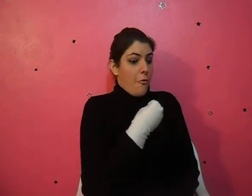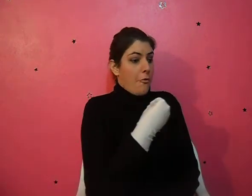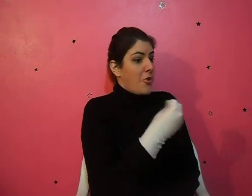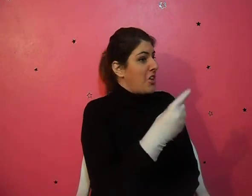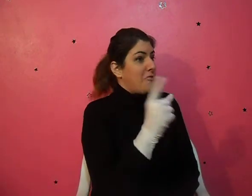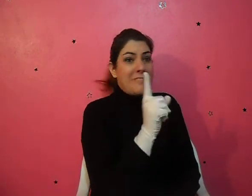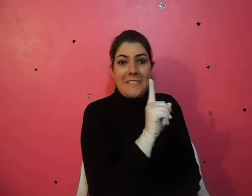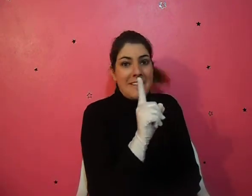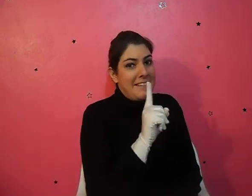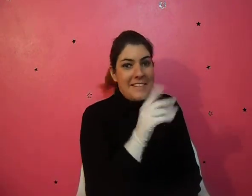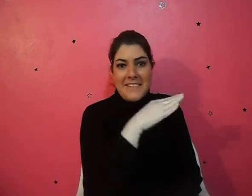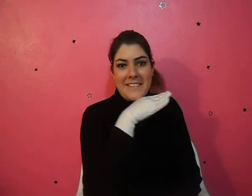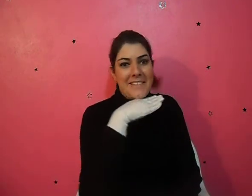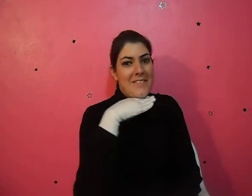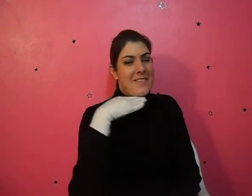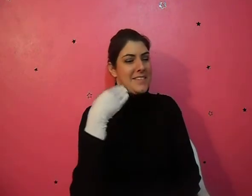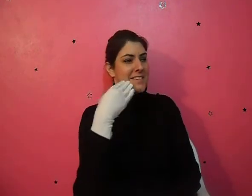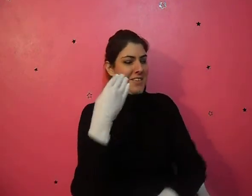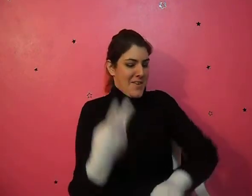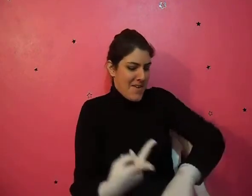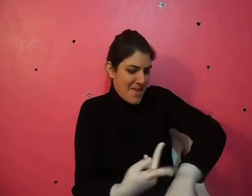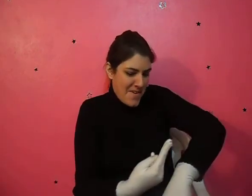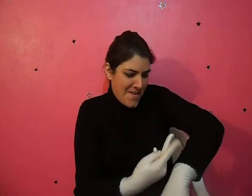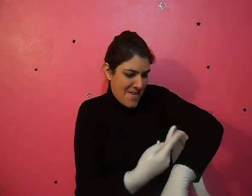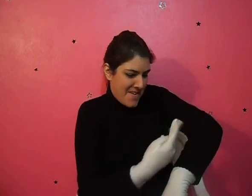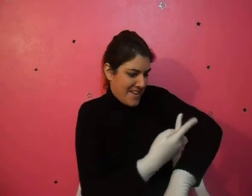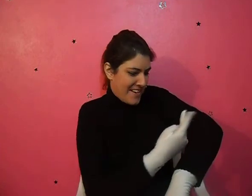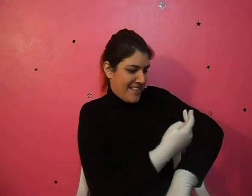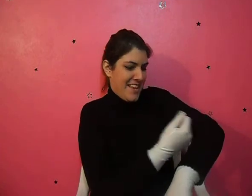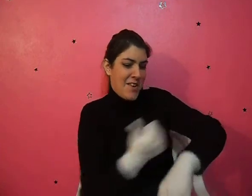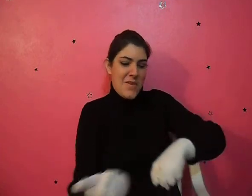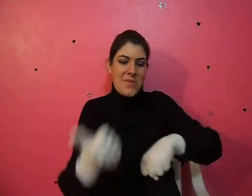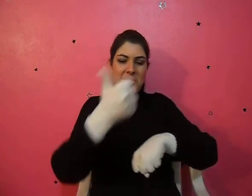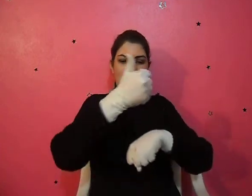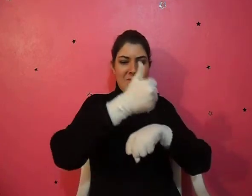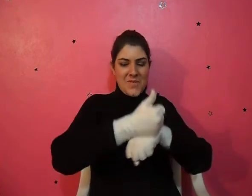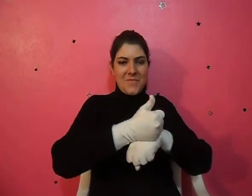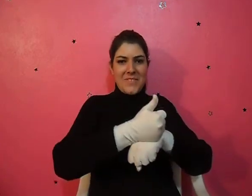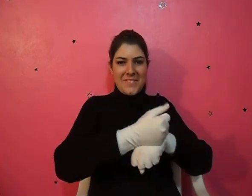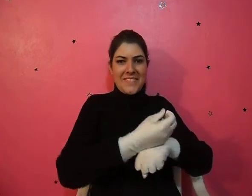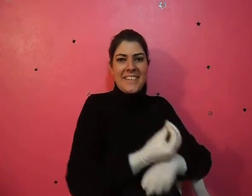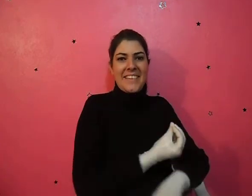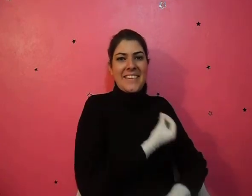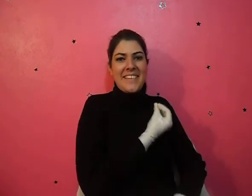e o cordeiro morreu em seu lugar.